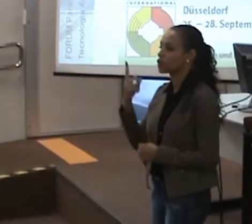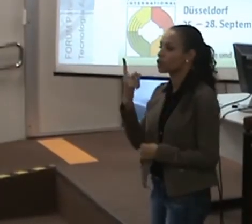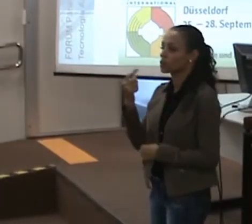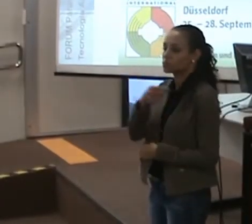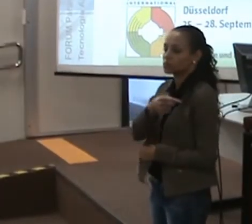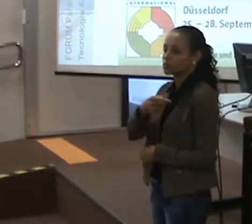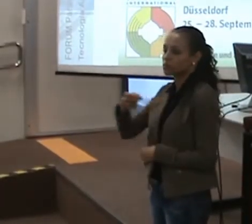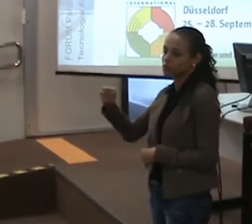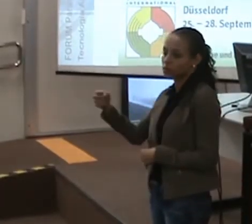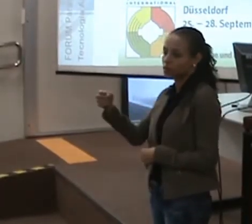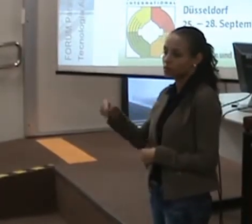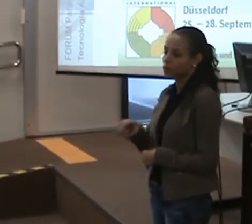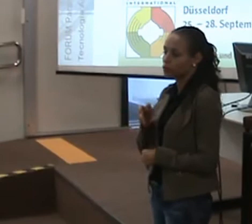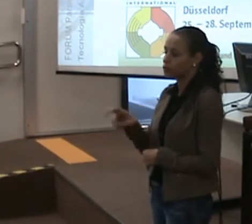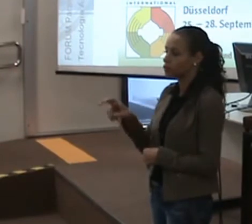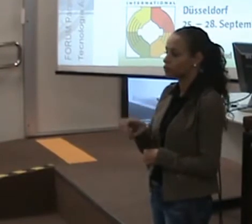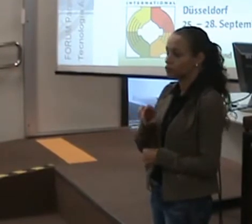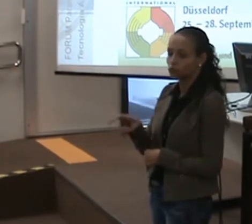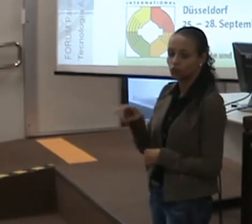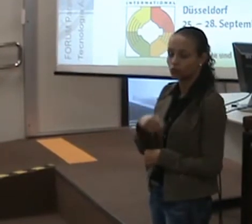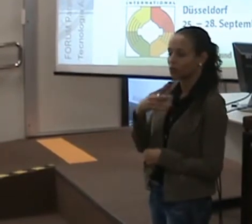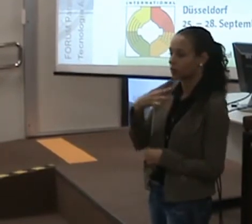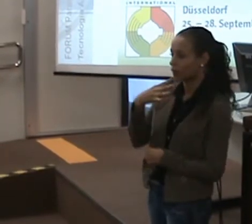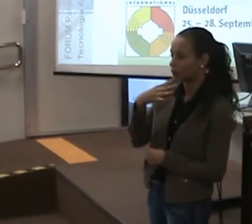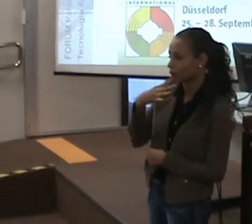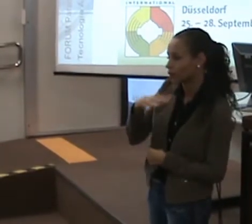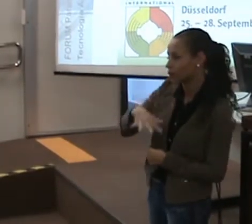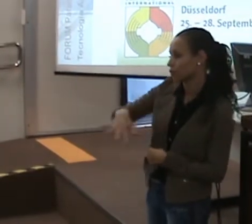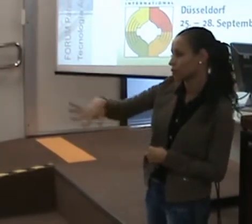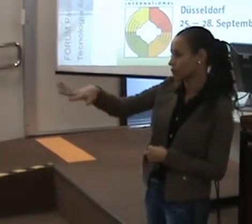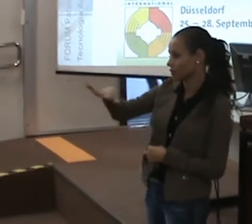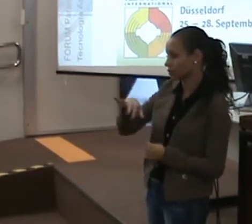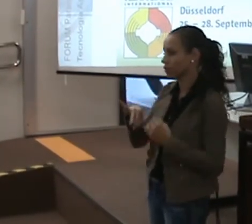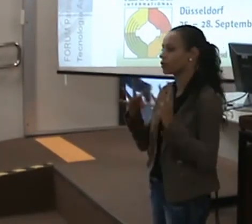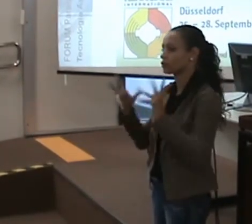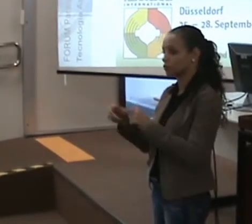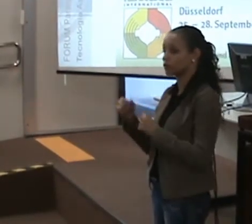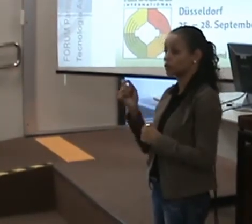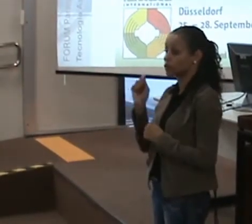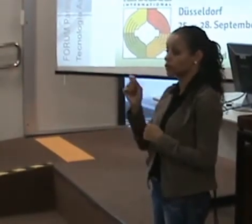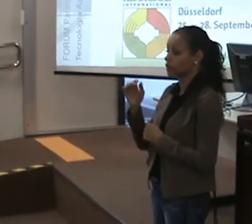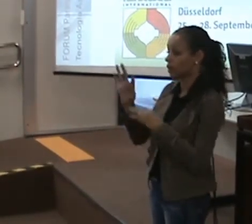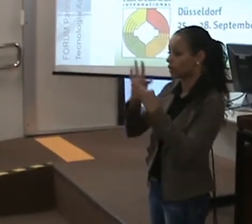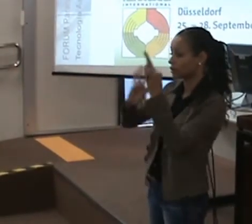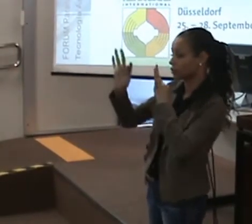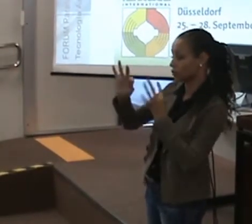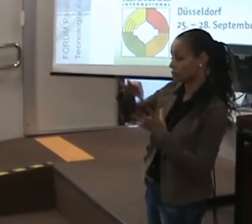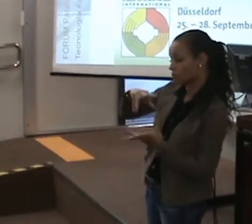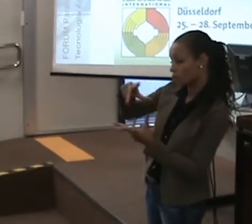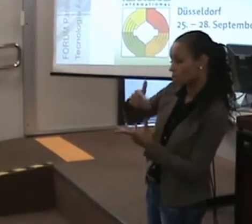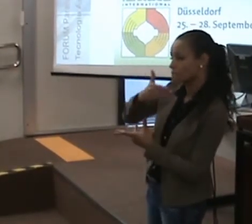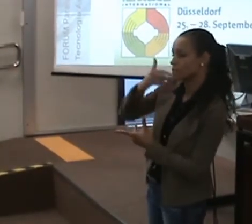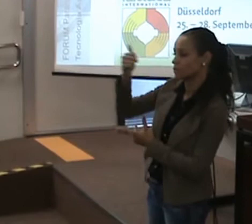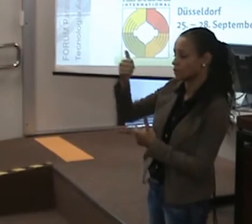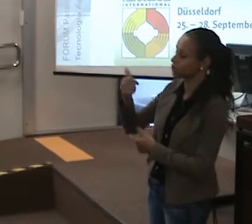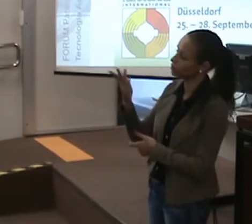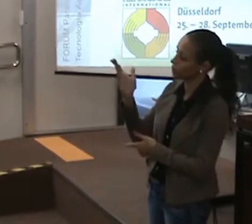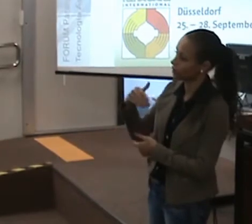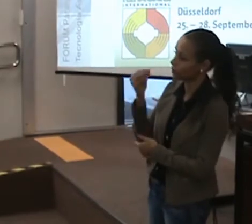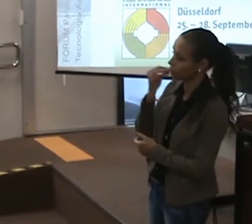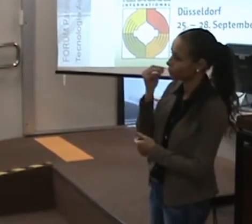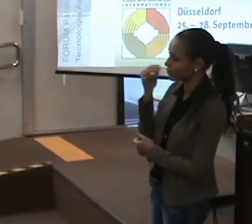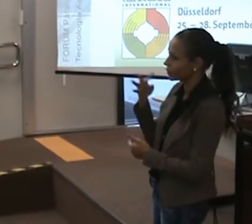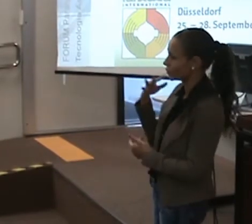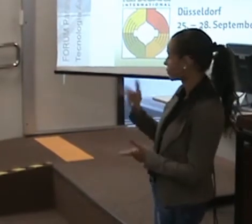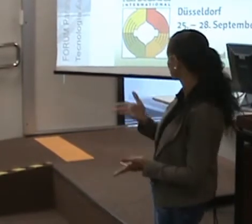semana, né, pra andar na metade do que tem na feira. E tudo o que tem de melhor no mundo, essa oportunidade, né,